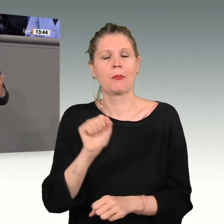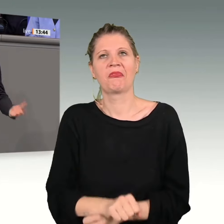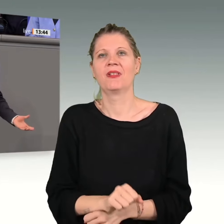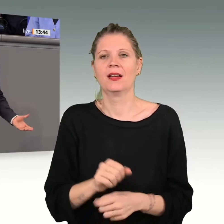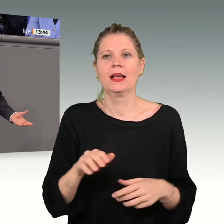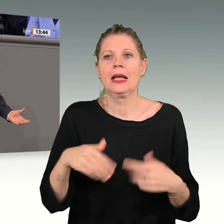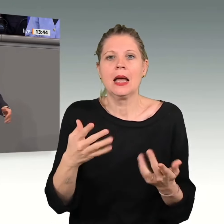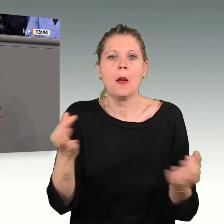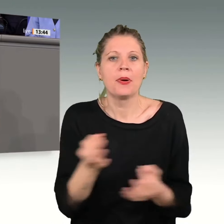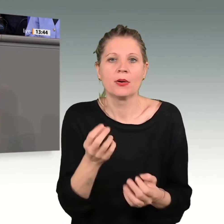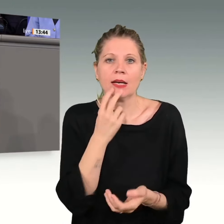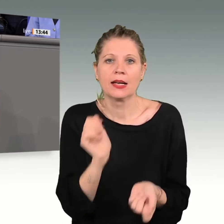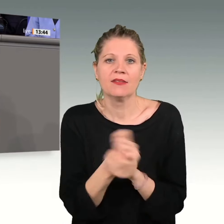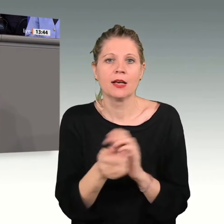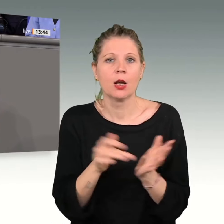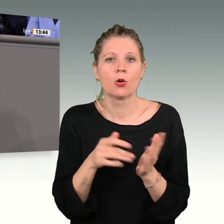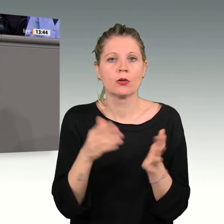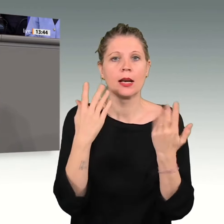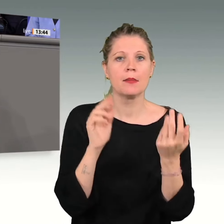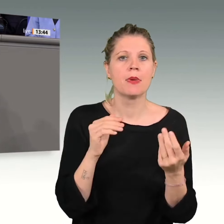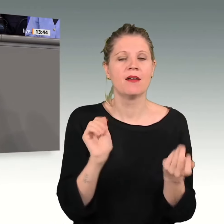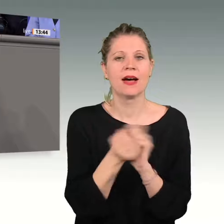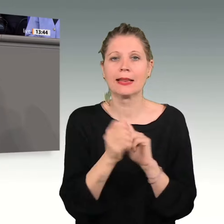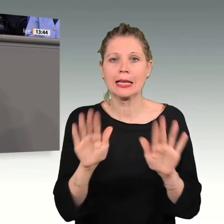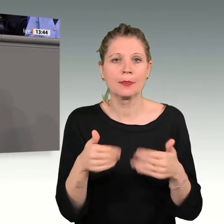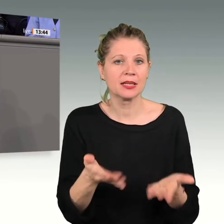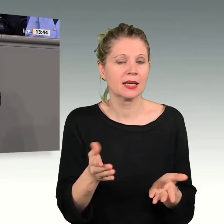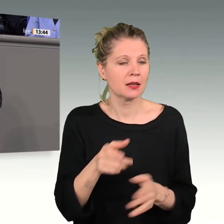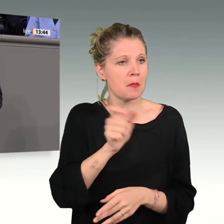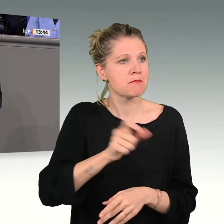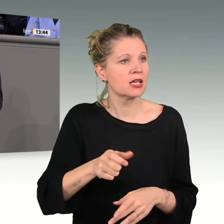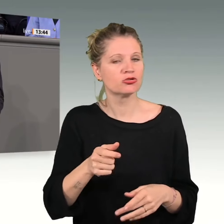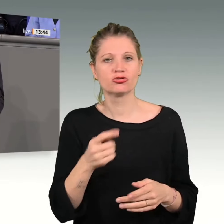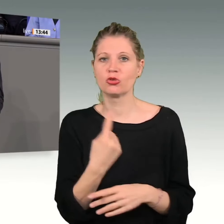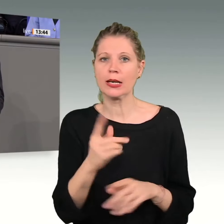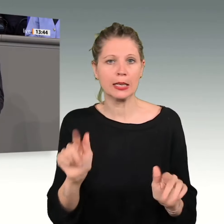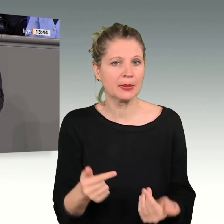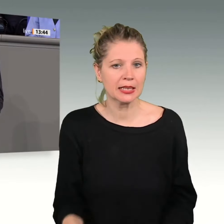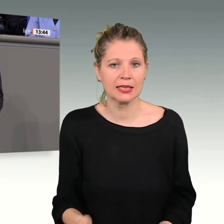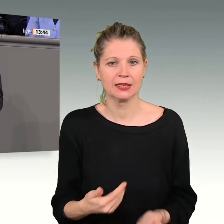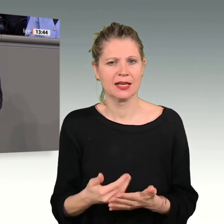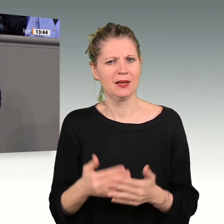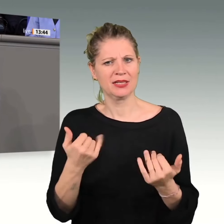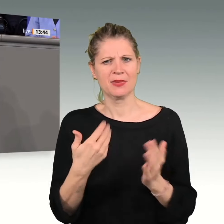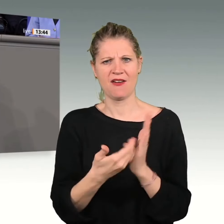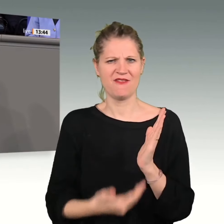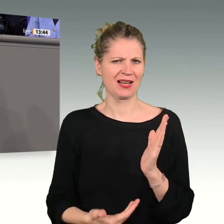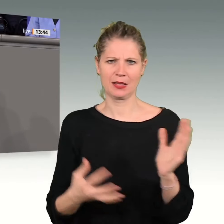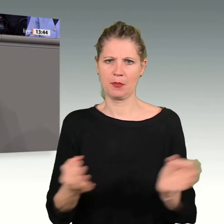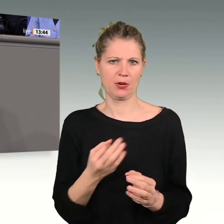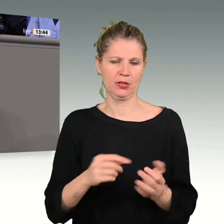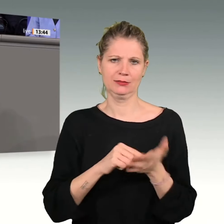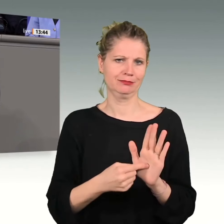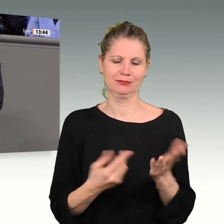keinen menschengemachten Klimawandel gibt. Damit widersprechen Sie der Wissenschaft, also Zahlen und Fakten. Aber kommen wir mal zu Ihrem Grundsatzprogramm. Da schreiben Sie, ich